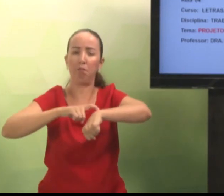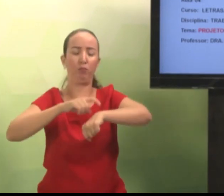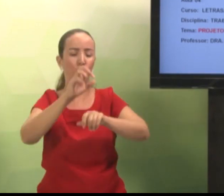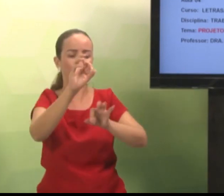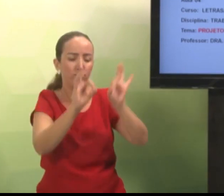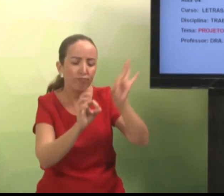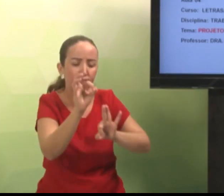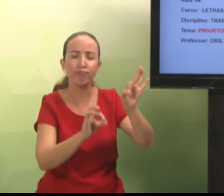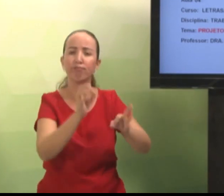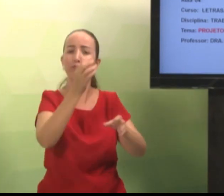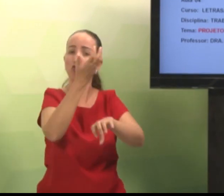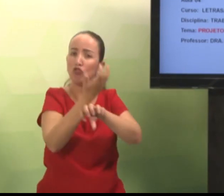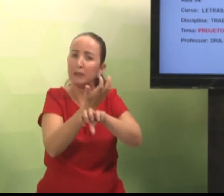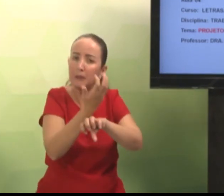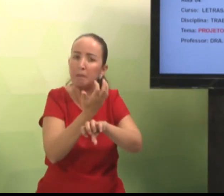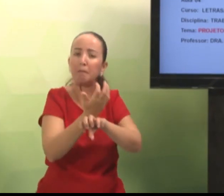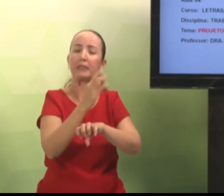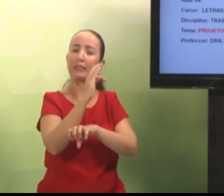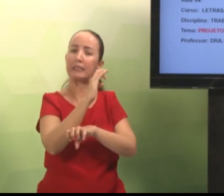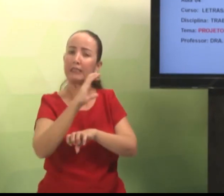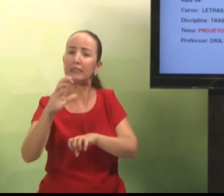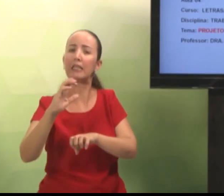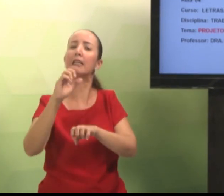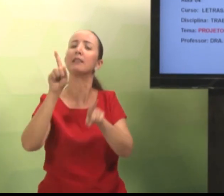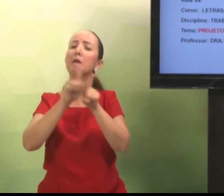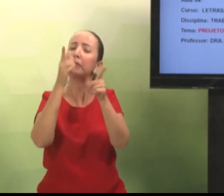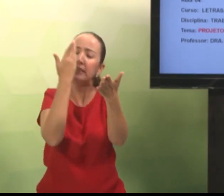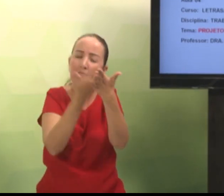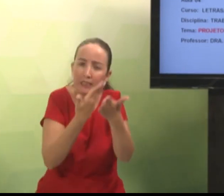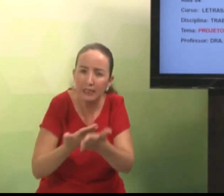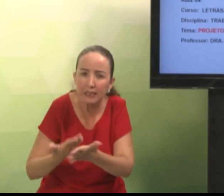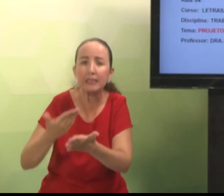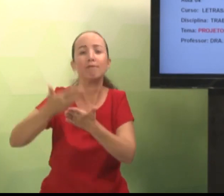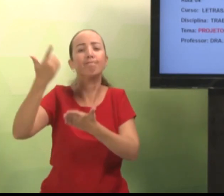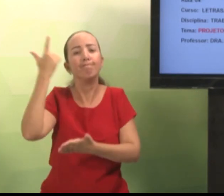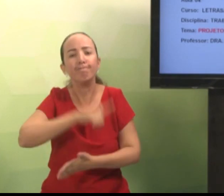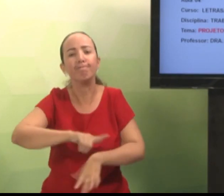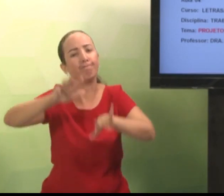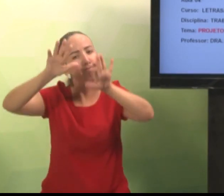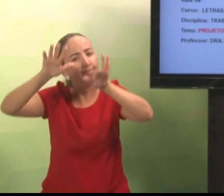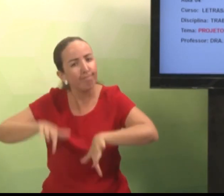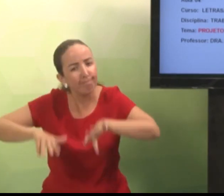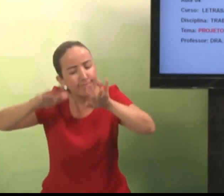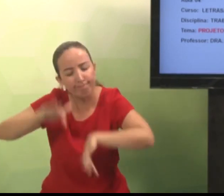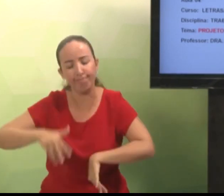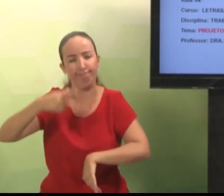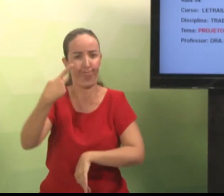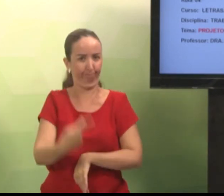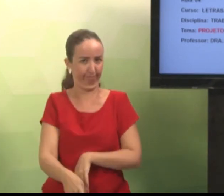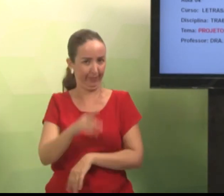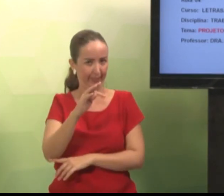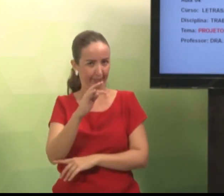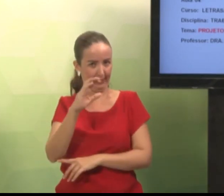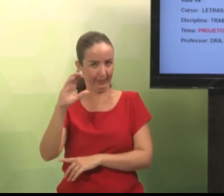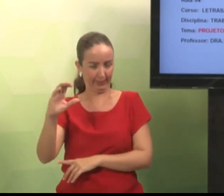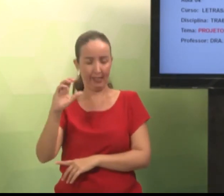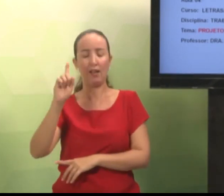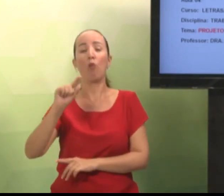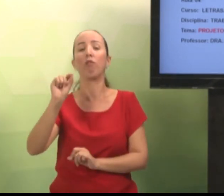Então, você deve se preparar para essa disciplina, estudar, escrever. Tudo